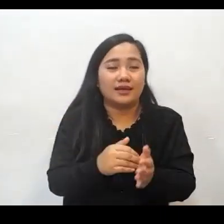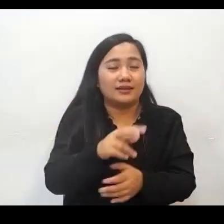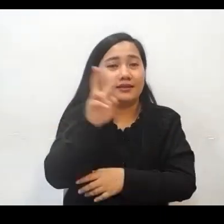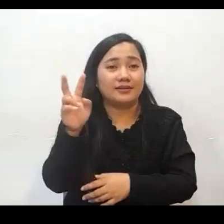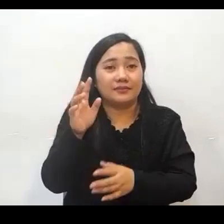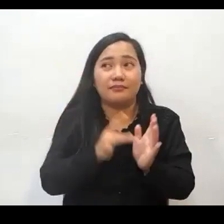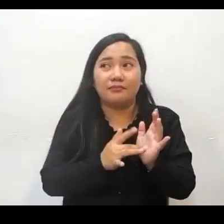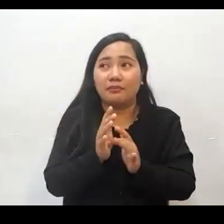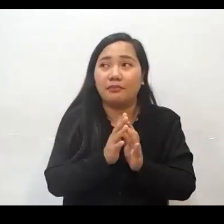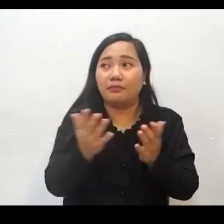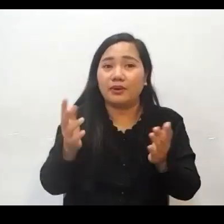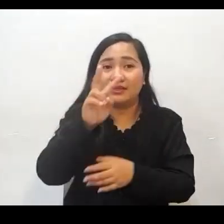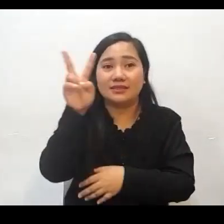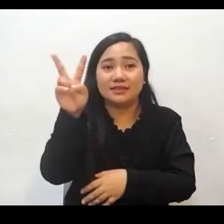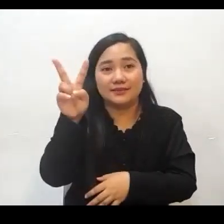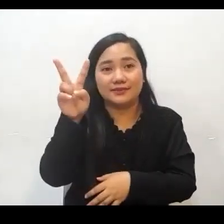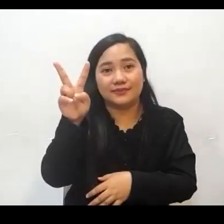2 Corinthians 6.